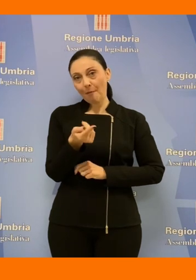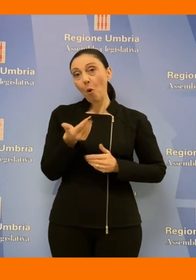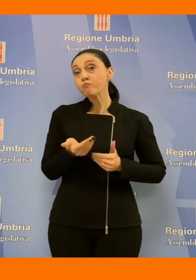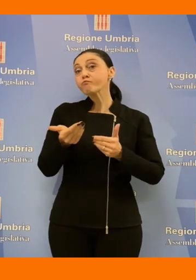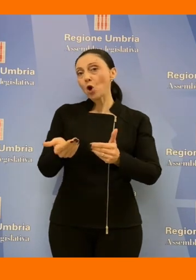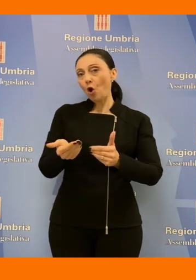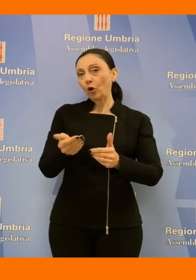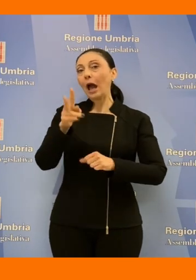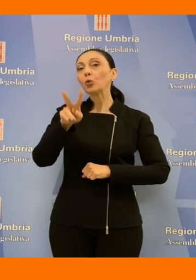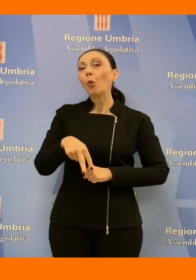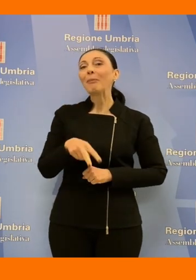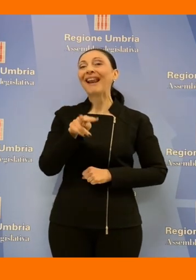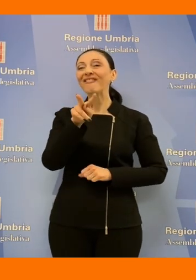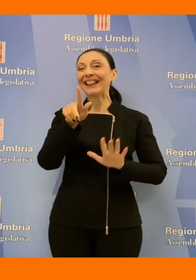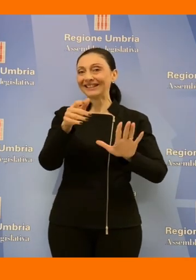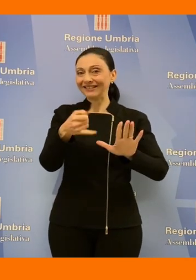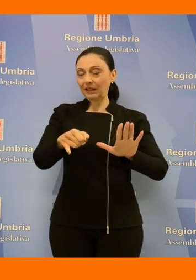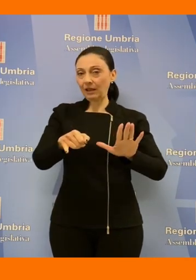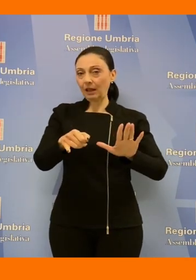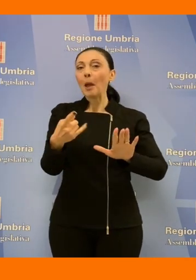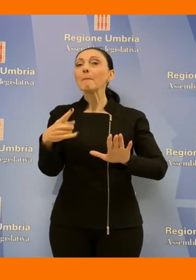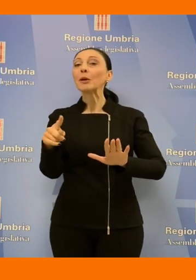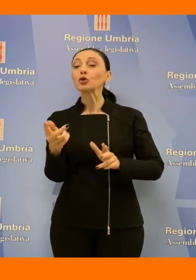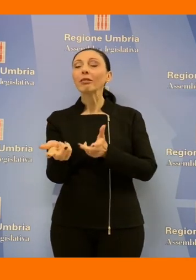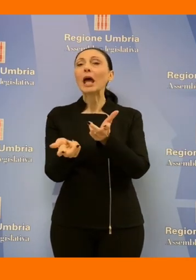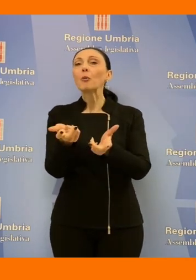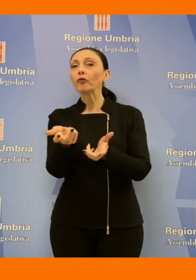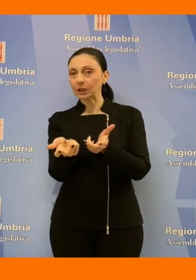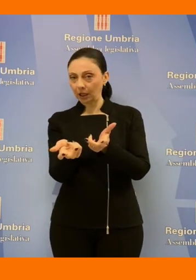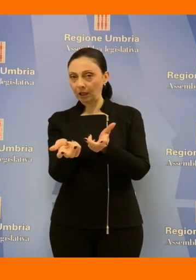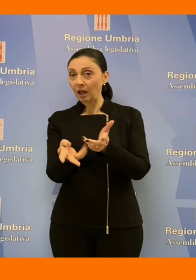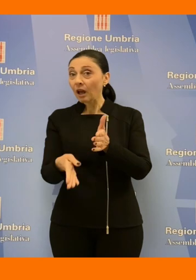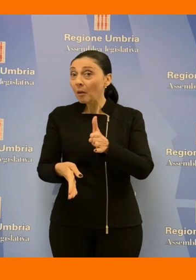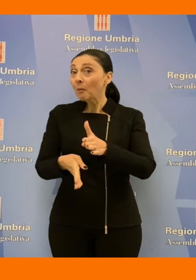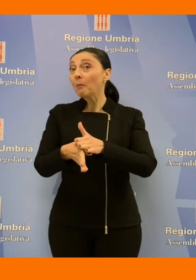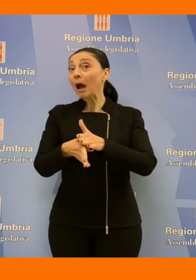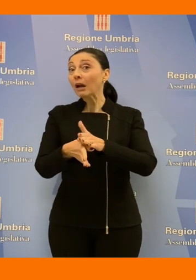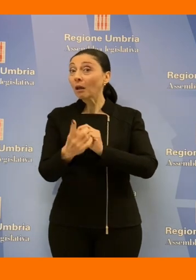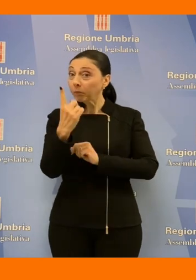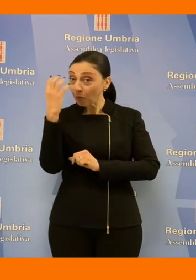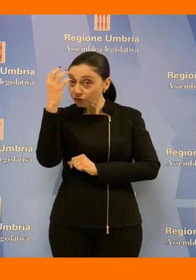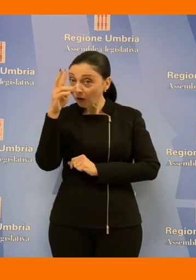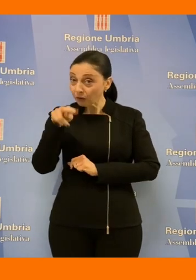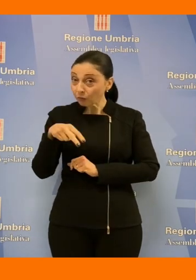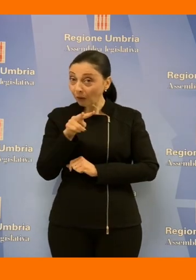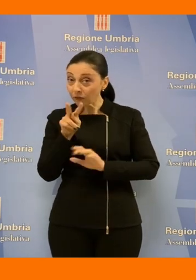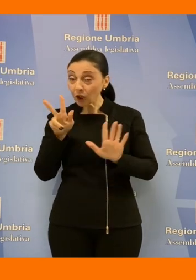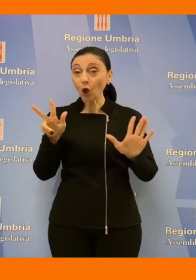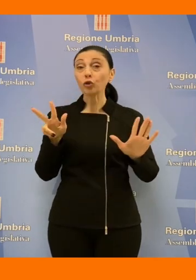fino alla fine del 2027 e quindi anche con il termovalorizzatore riusciremo a partire il primo gennaio del